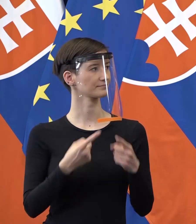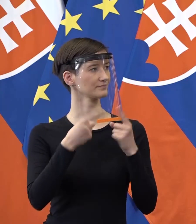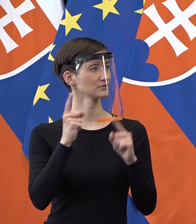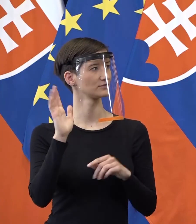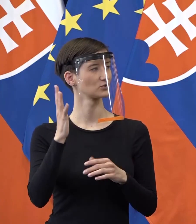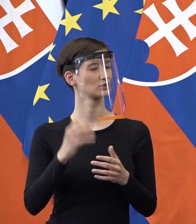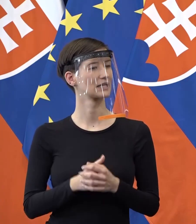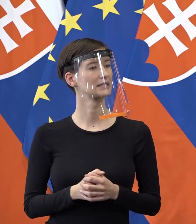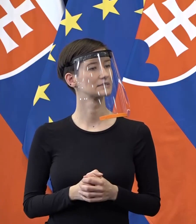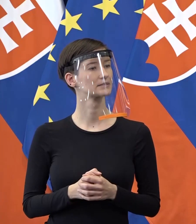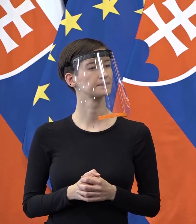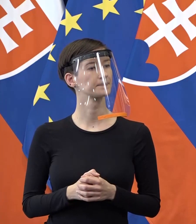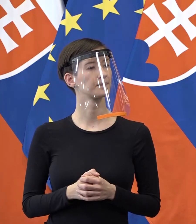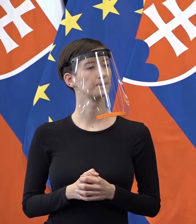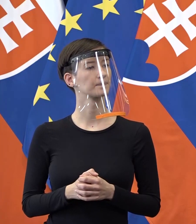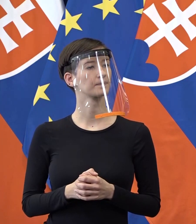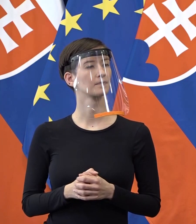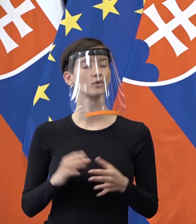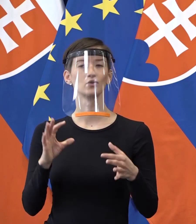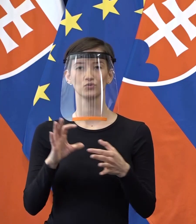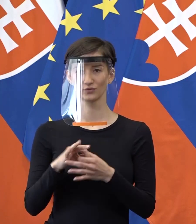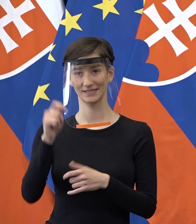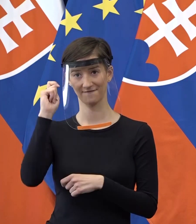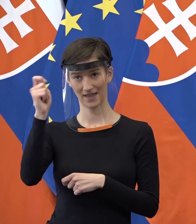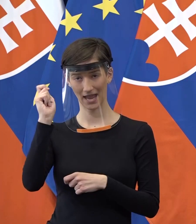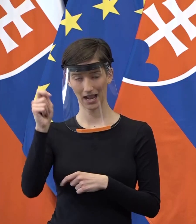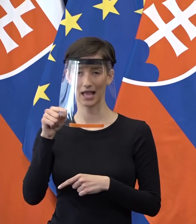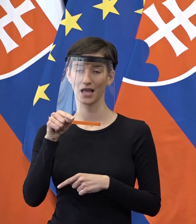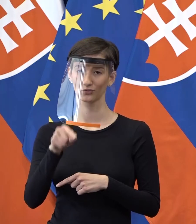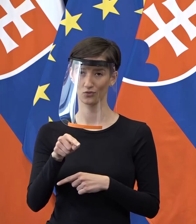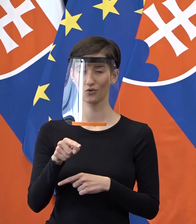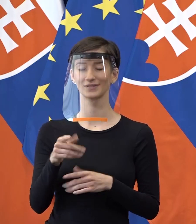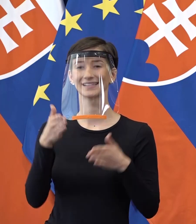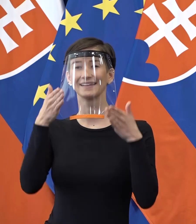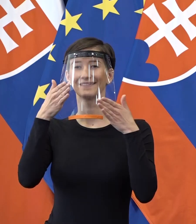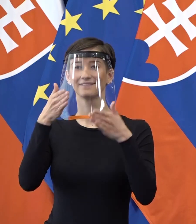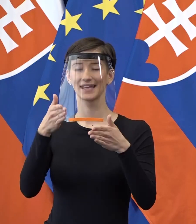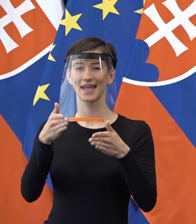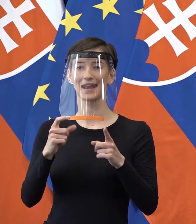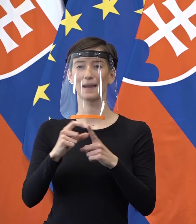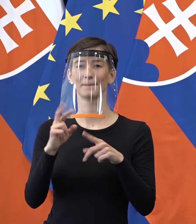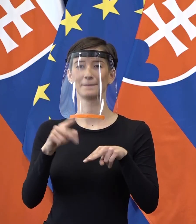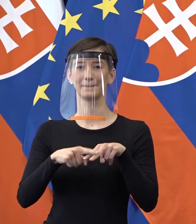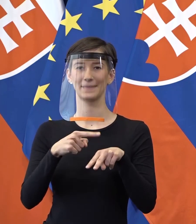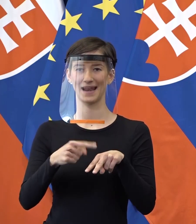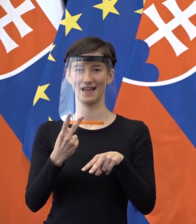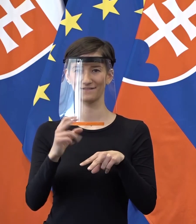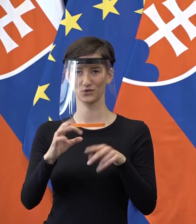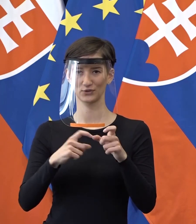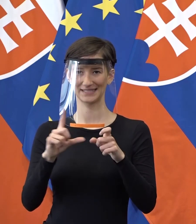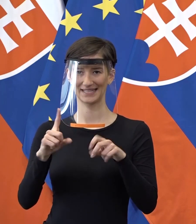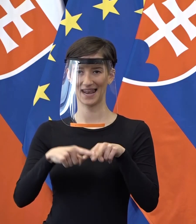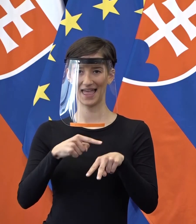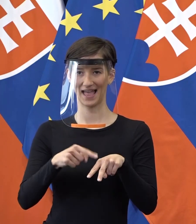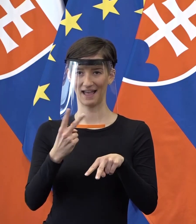Ešte k tej veľkej noci pravoslavní to majú troška neskôr. Budete zvážovať takéto opatrenia aj pre nich? Alebo nie, keďže ide